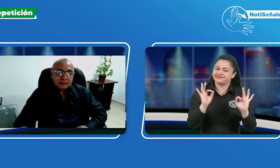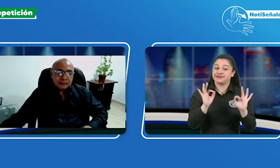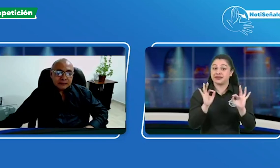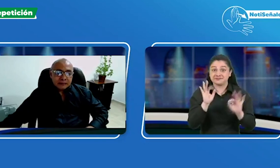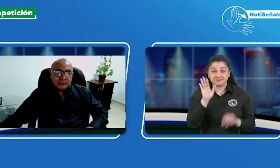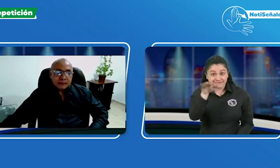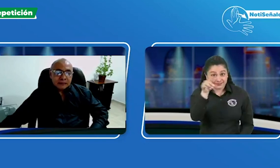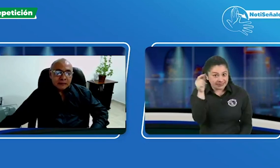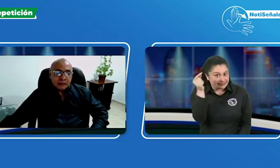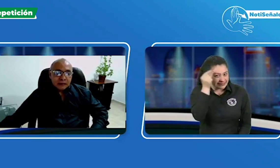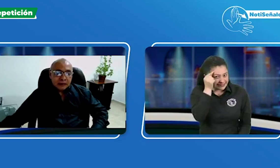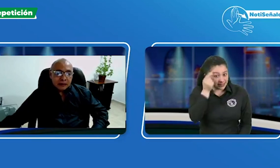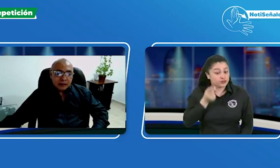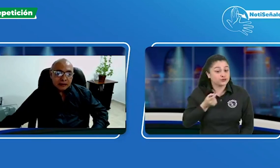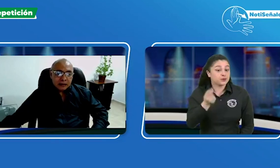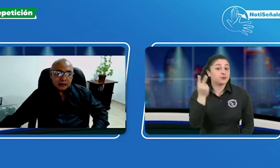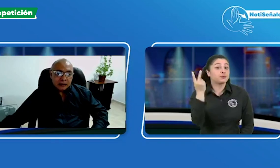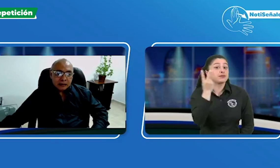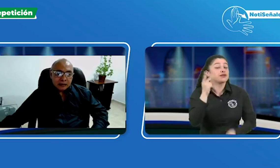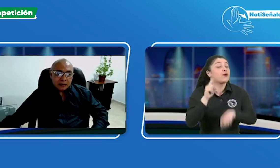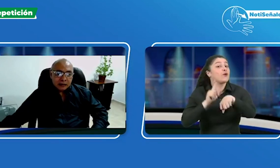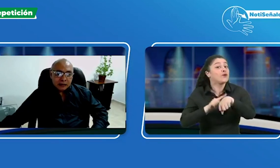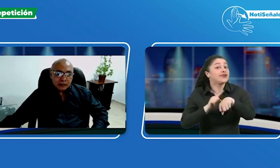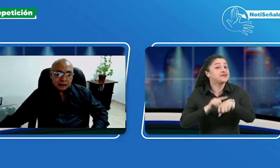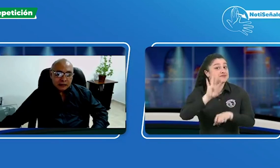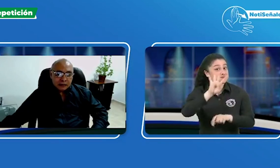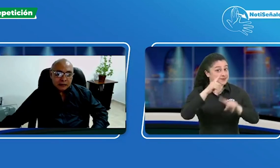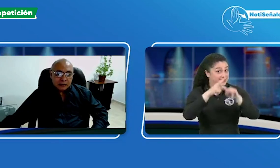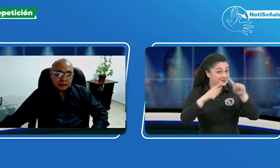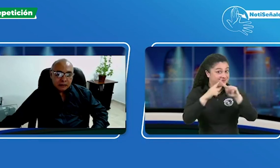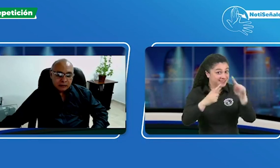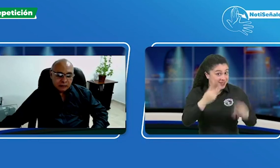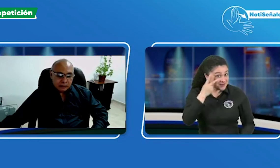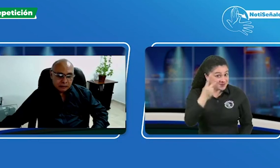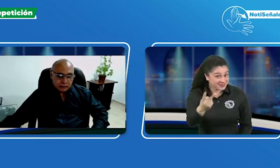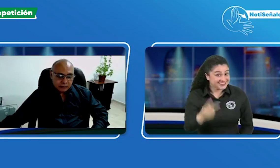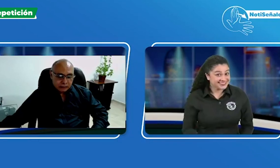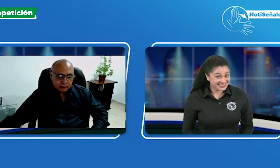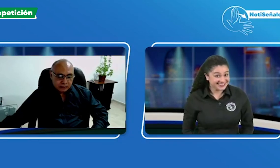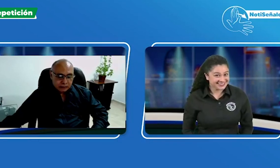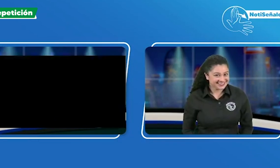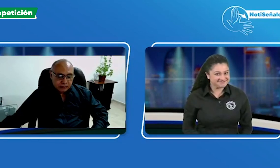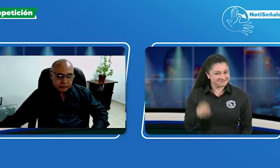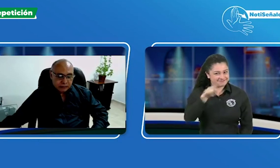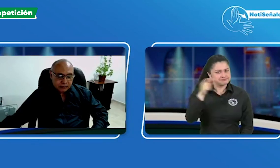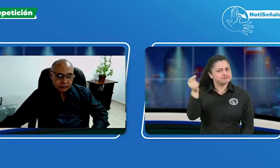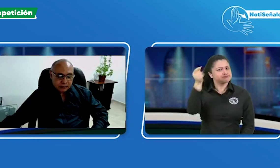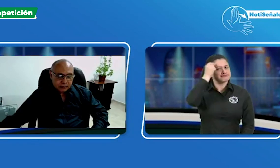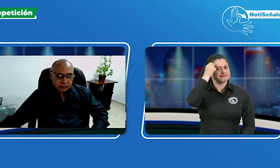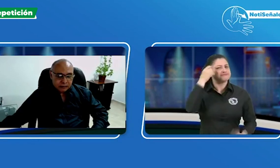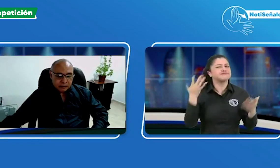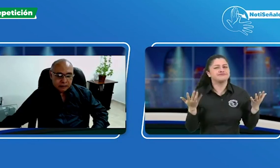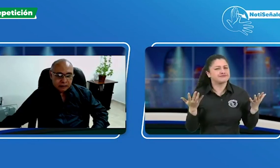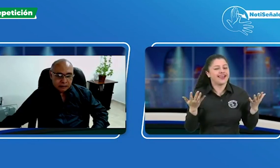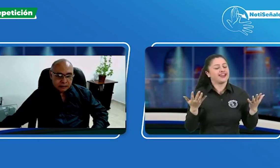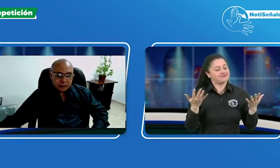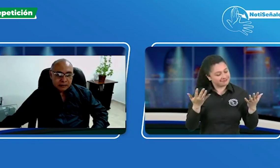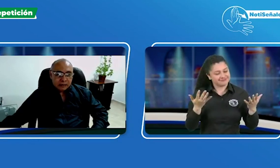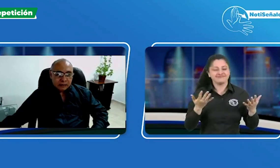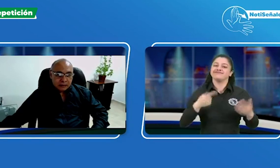gracias, Henry, por esa información. Entonces, recordemos que nos vemos este viernes a las cuatro y media. Y recuerden,